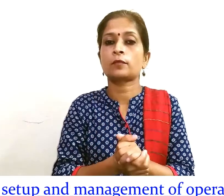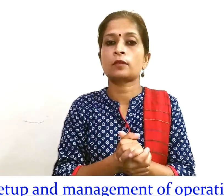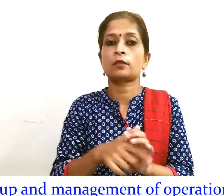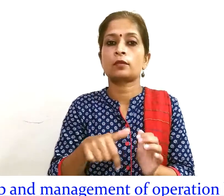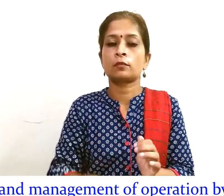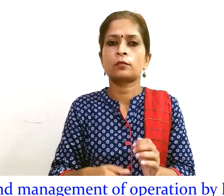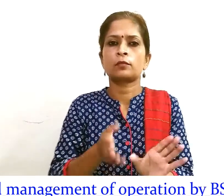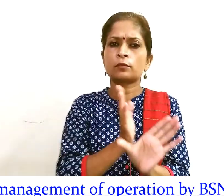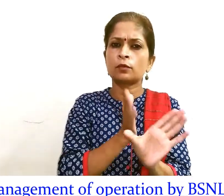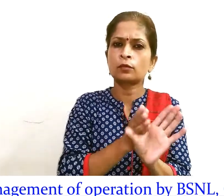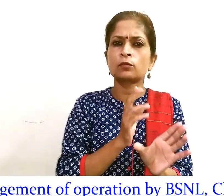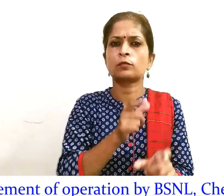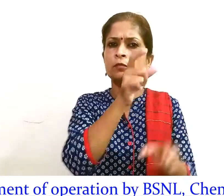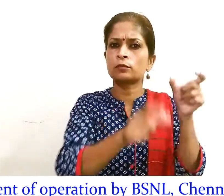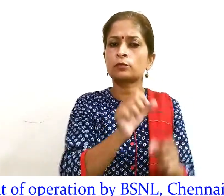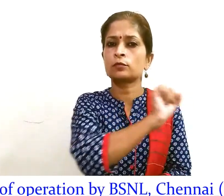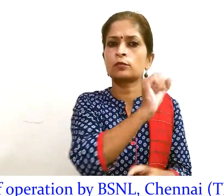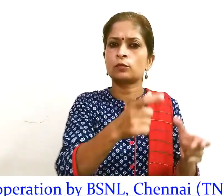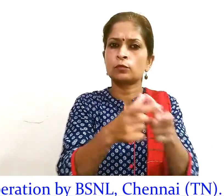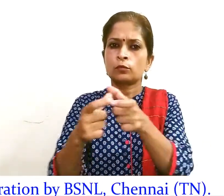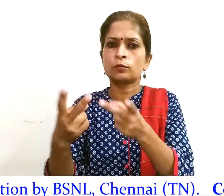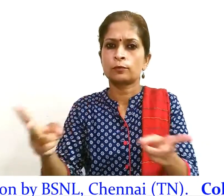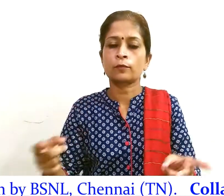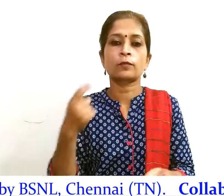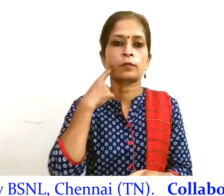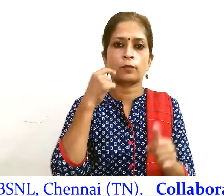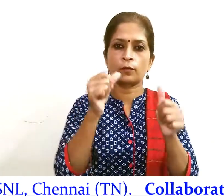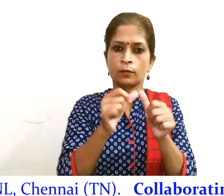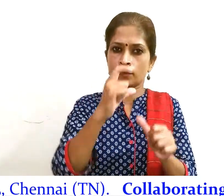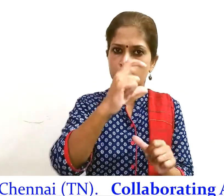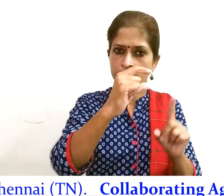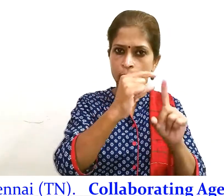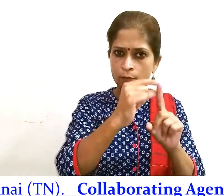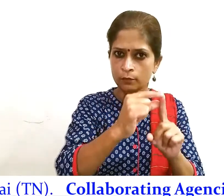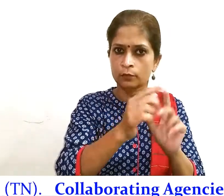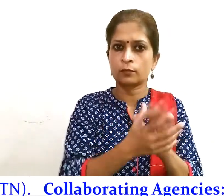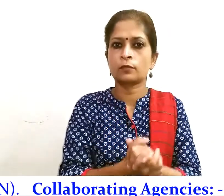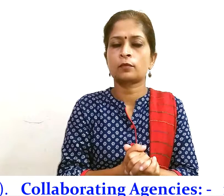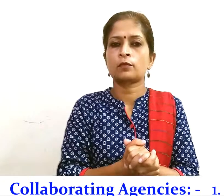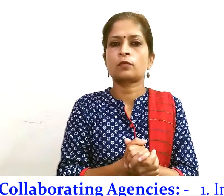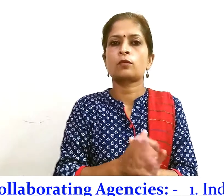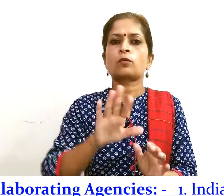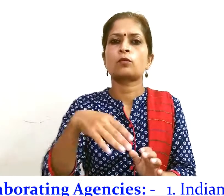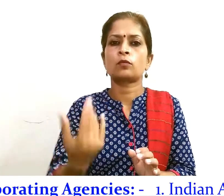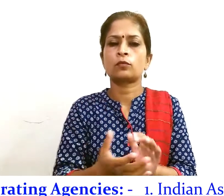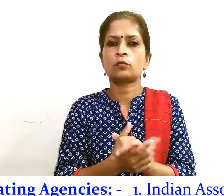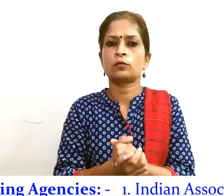Indian Association of Clinical Psychologists IACP Indian Psychiatrist Association